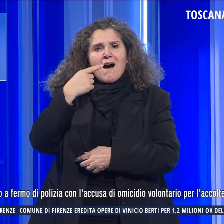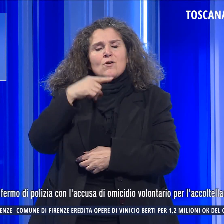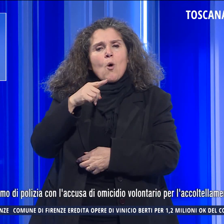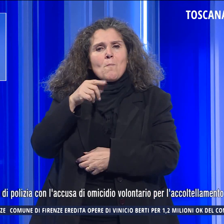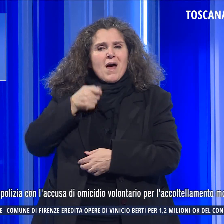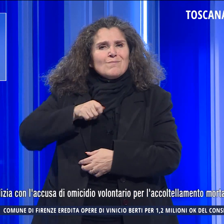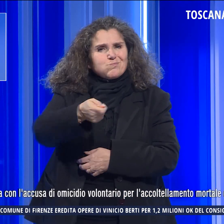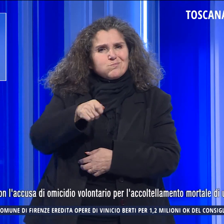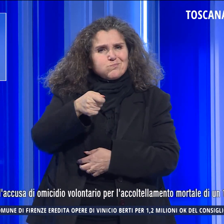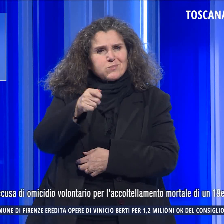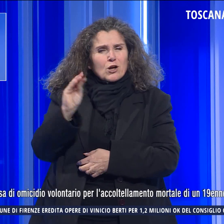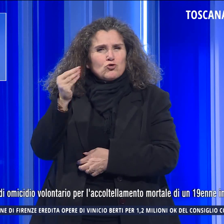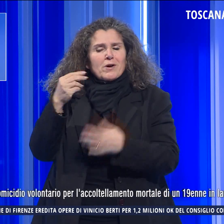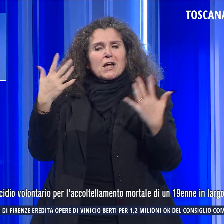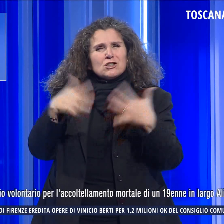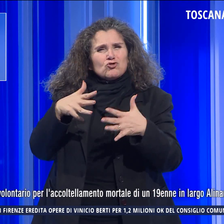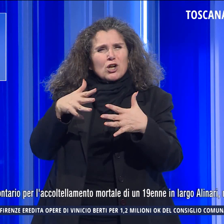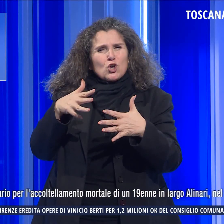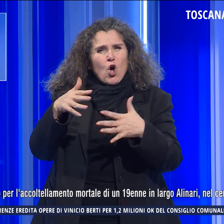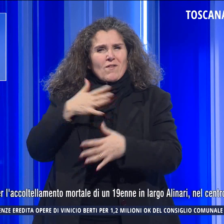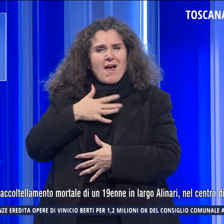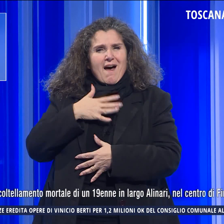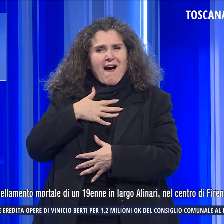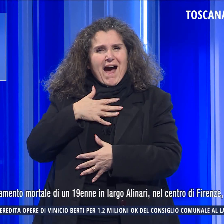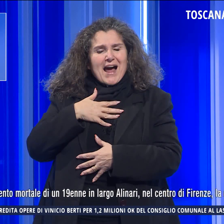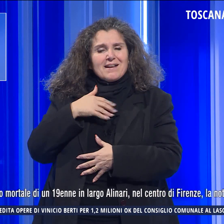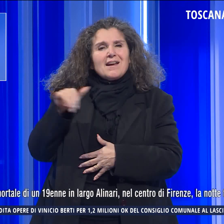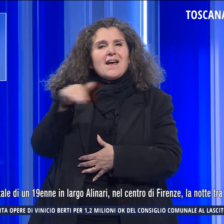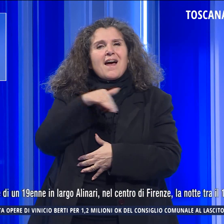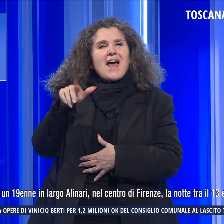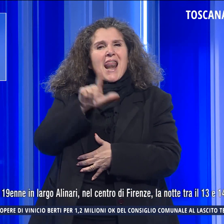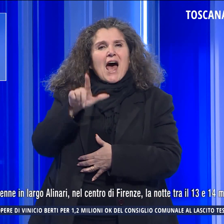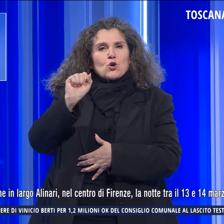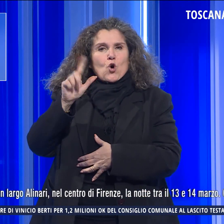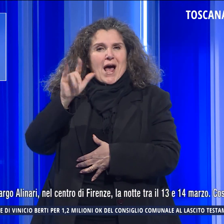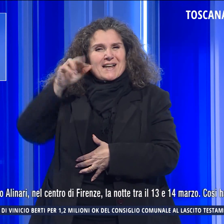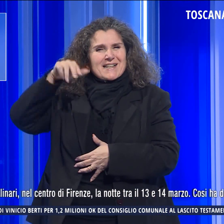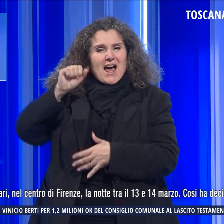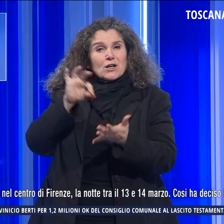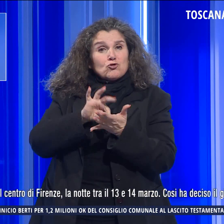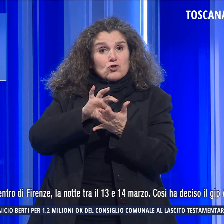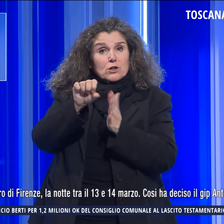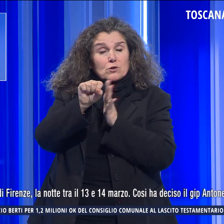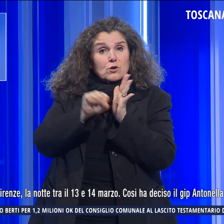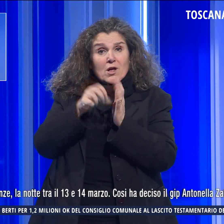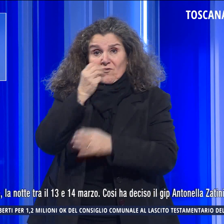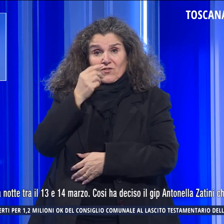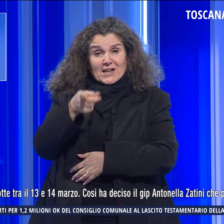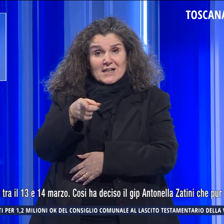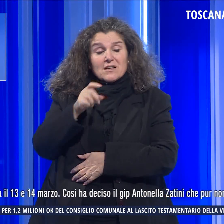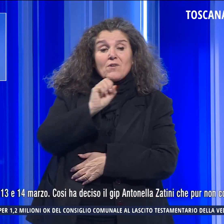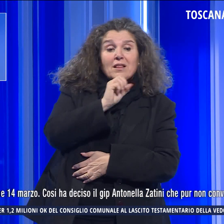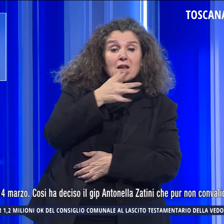mortale di un 19enne in largo a Linari nel centro di Firenze. La notte tra il 13 e il 14